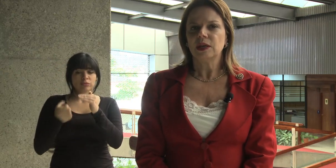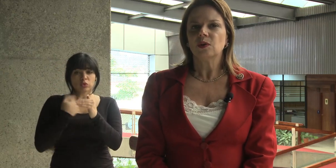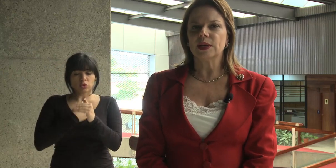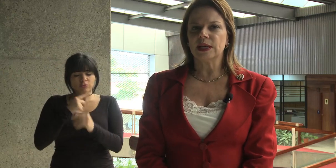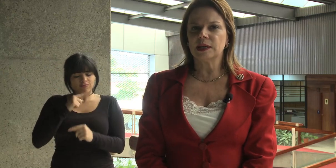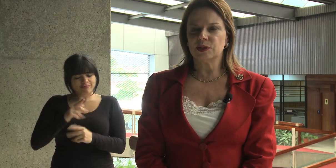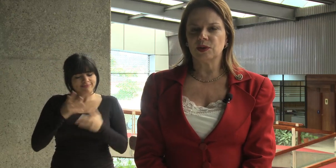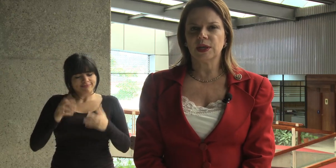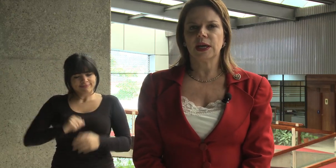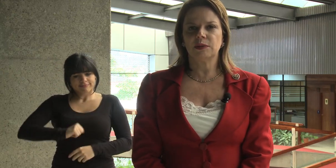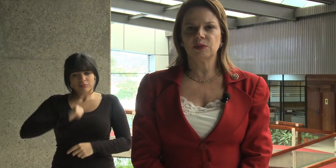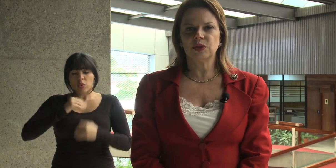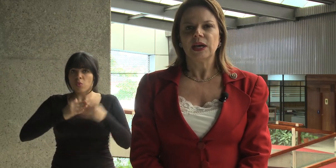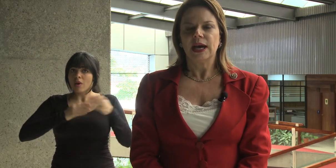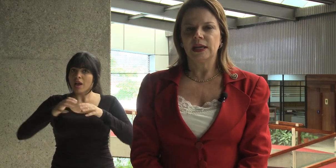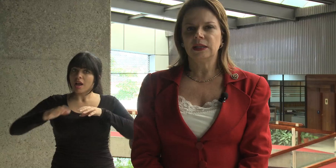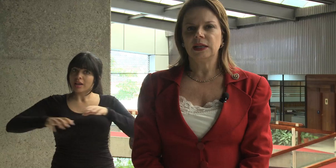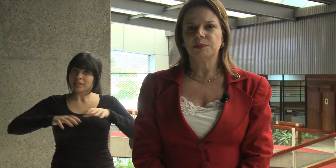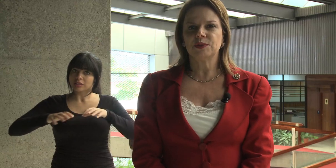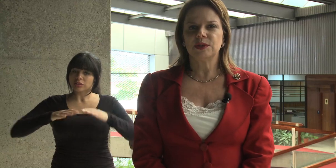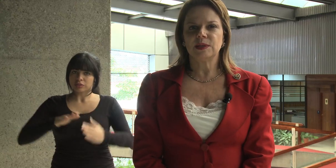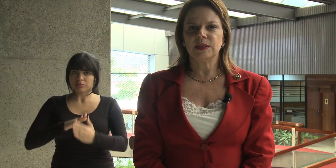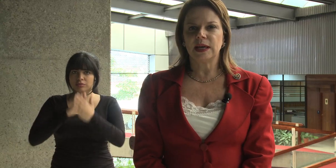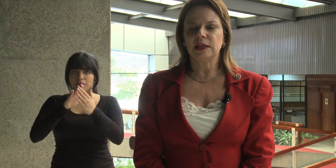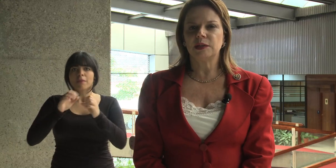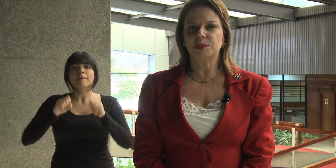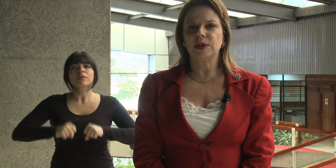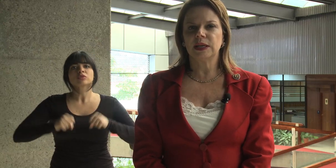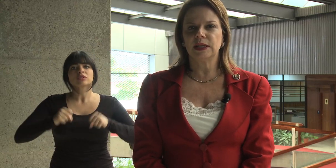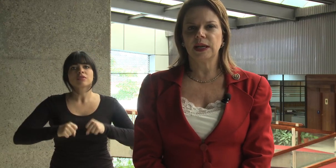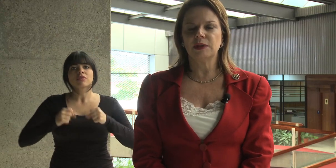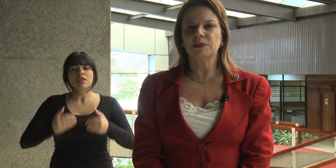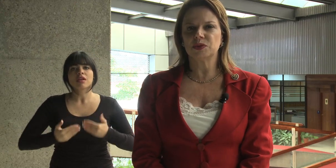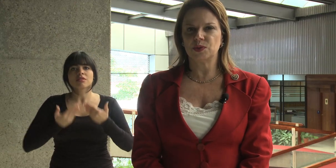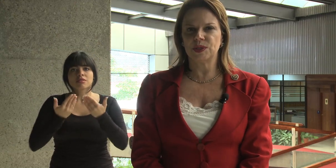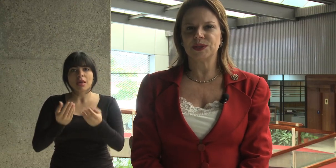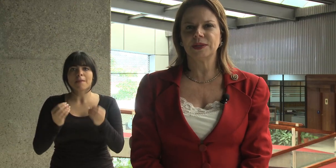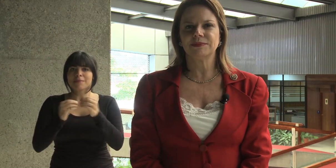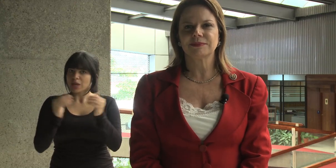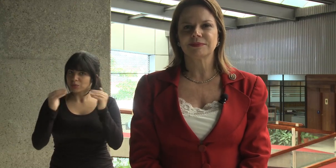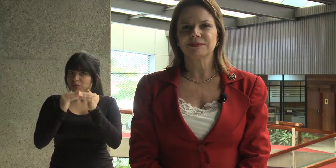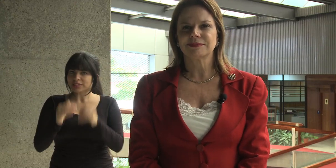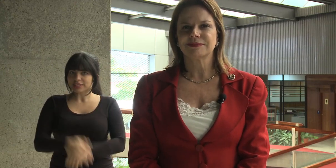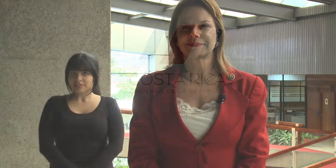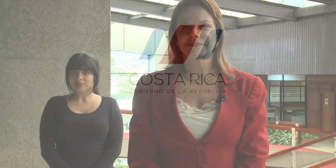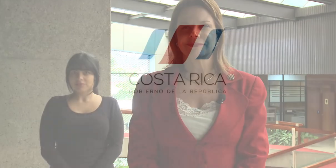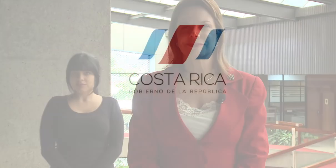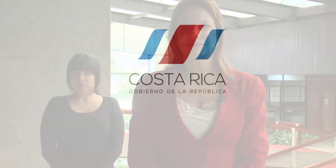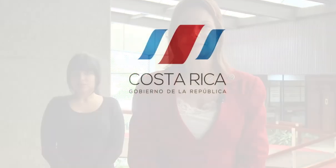enorgullece cualquier acción que hagamos ante la posibilidad de poder generar más justicia.